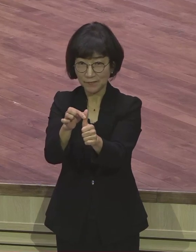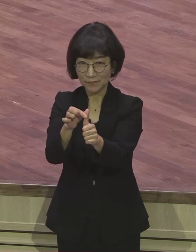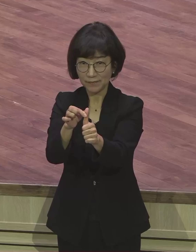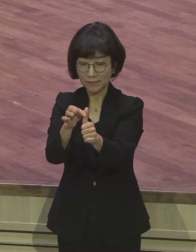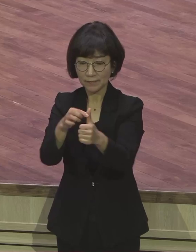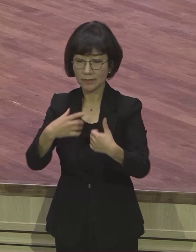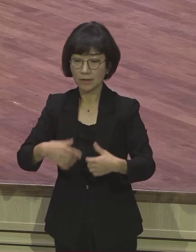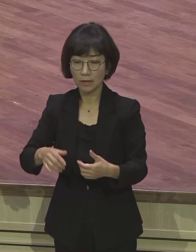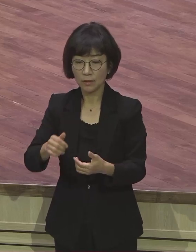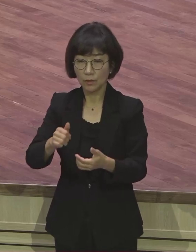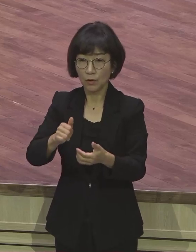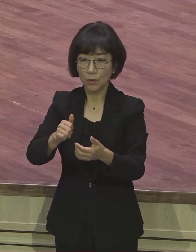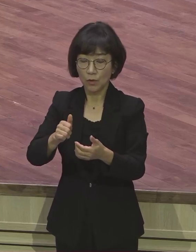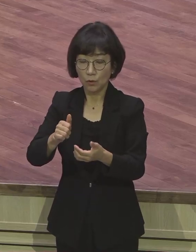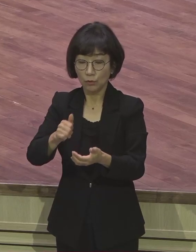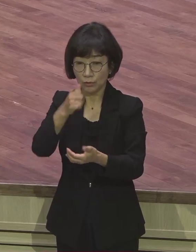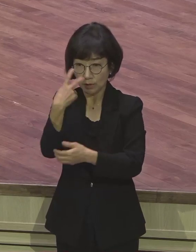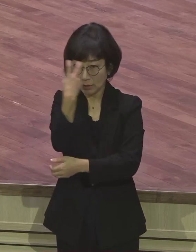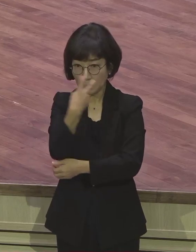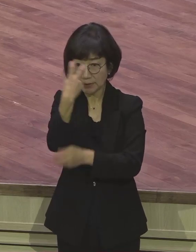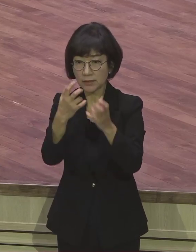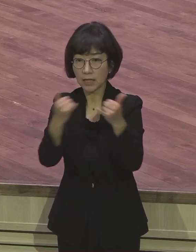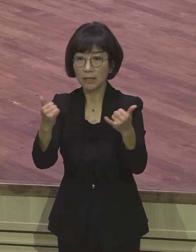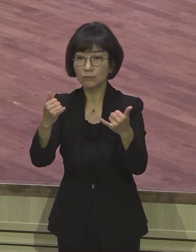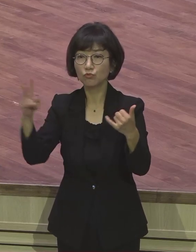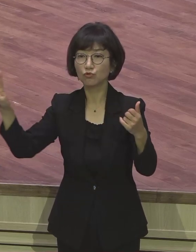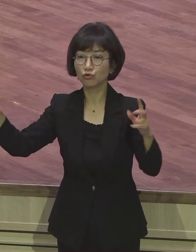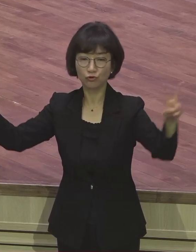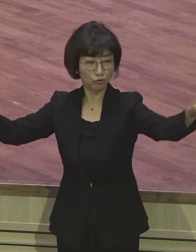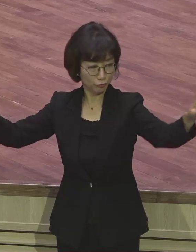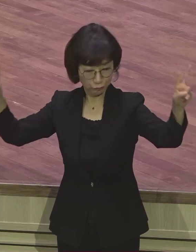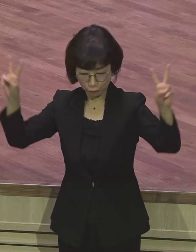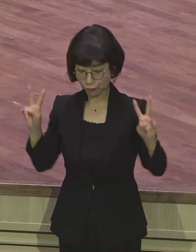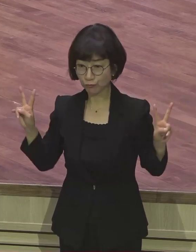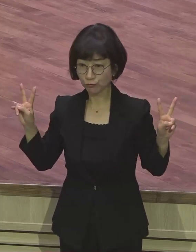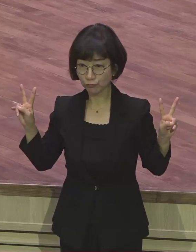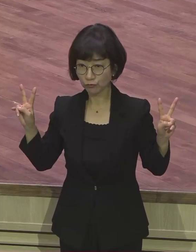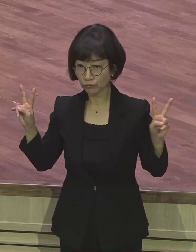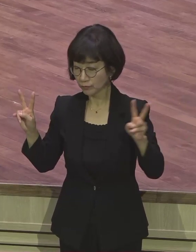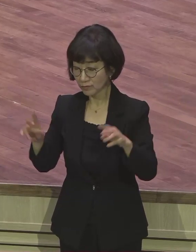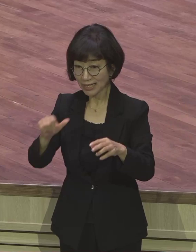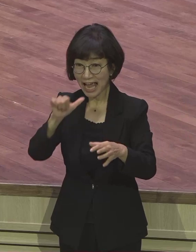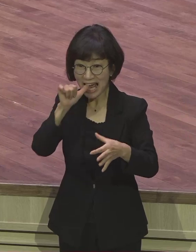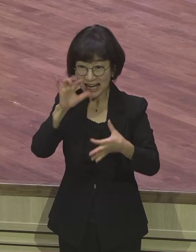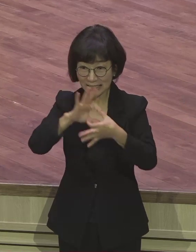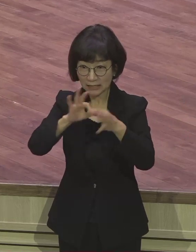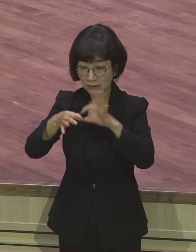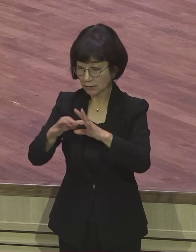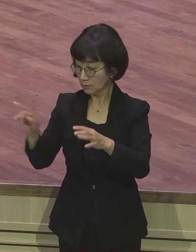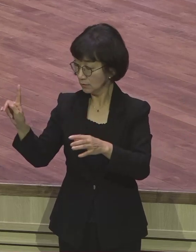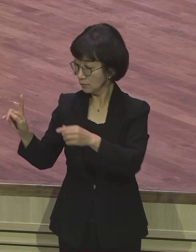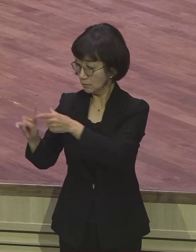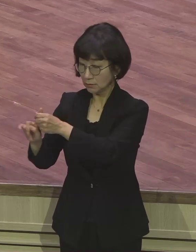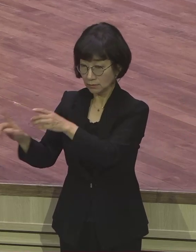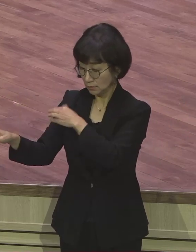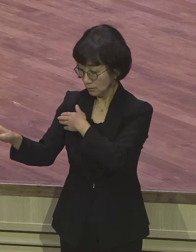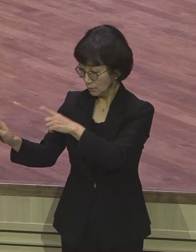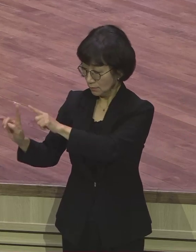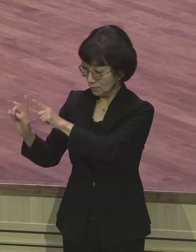양쪽을 붙어요. 쇄고랑을 같이 찹니다. 이 쇄고랑을 같이 차서 양쪽 팔을 같이 다 묶고 두 사람이 안고